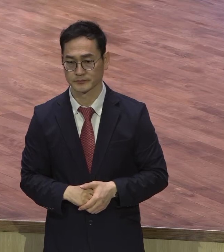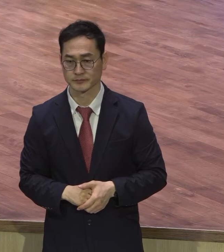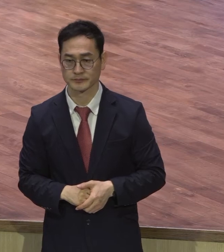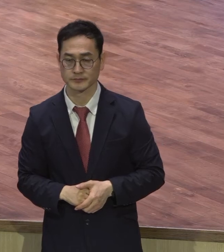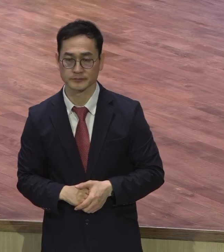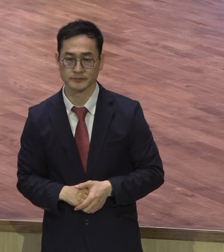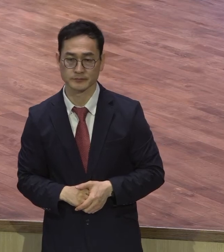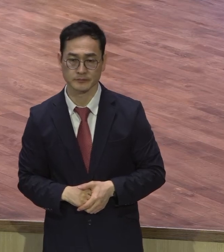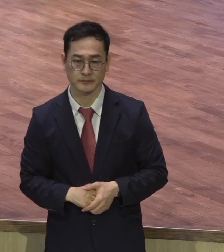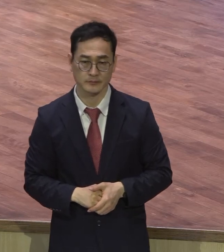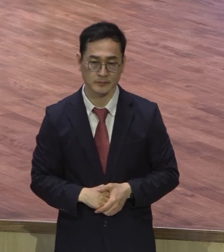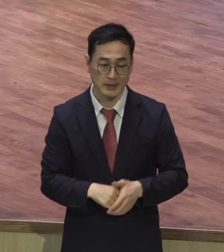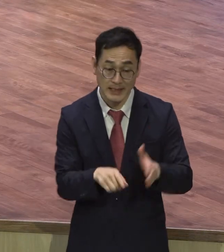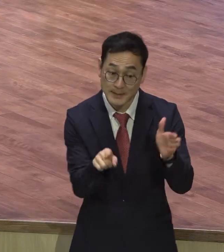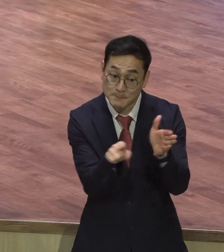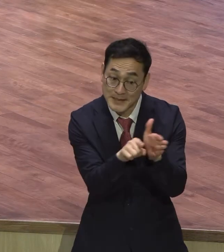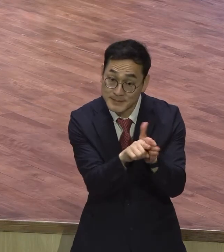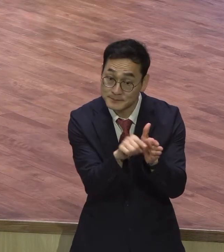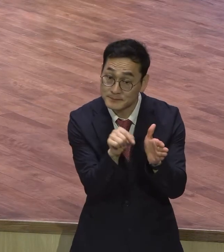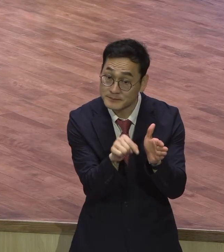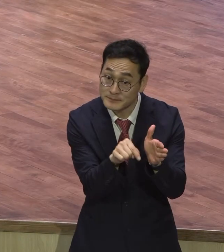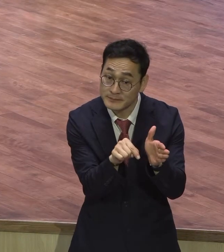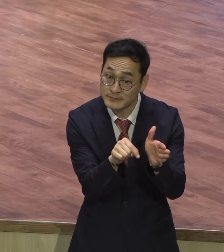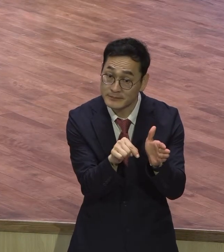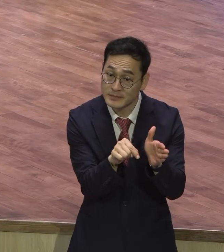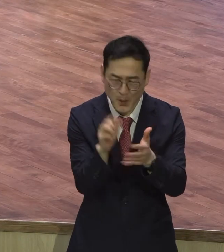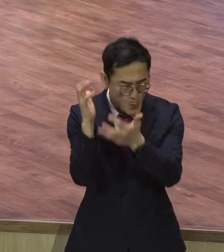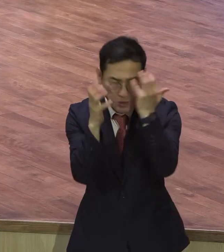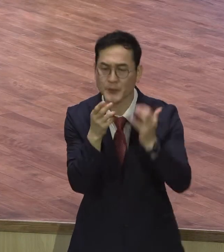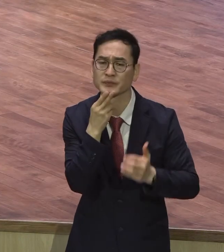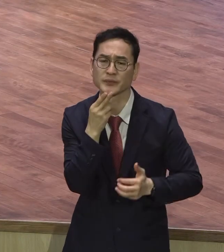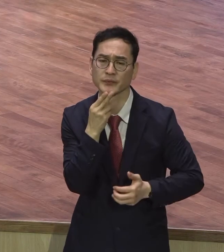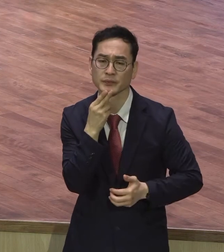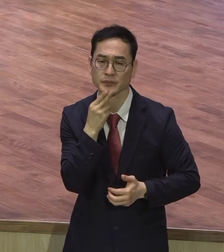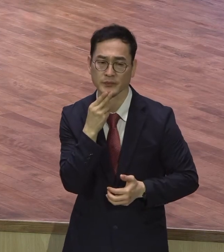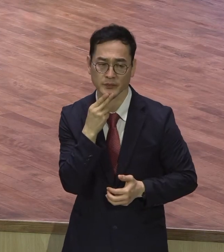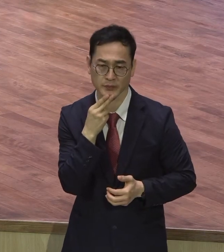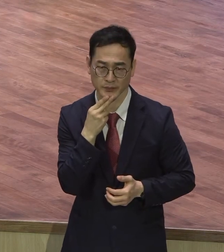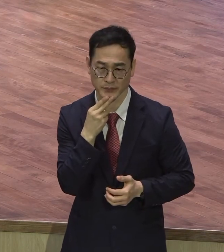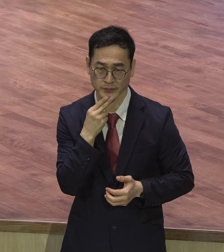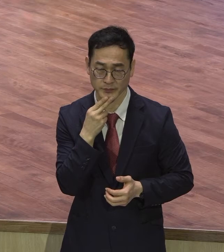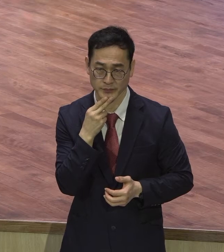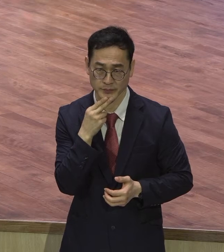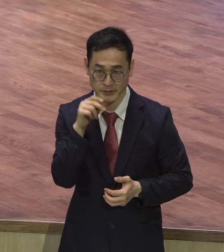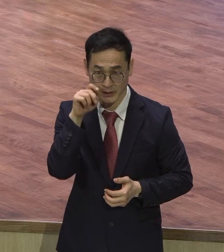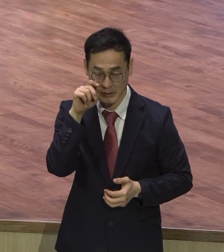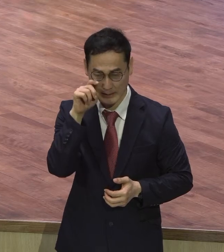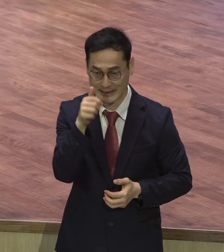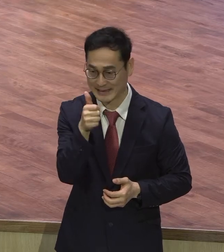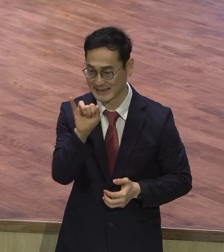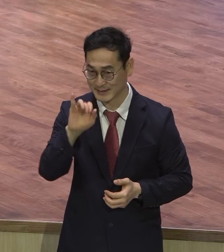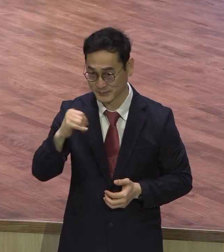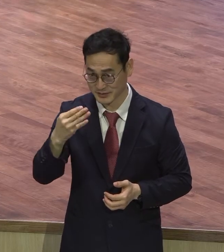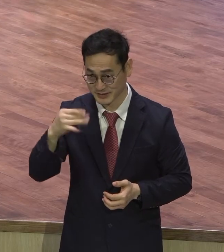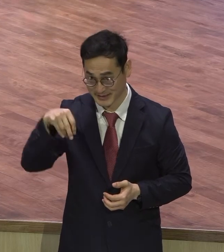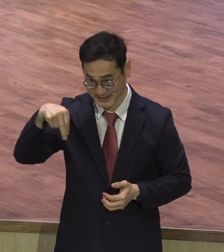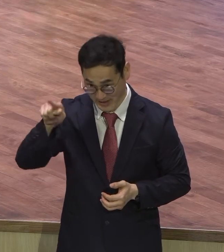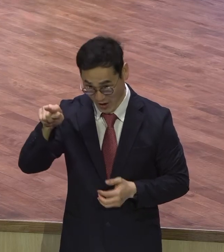믿음이란 것은요. 아주 심플합니다. 심플 라이프. 믿음은 심플해요. 휘브리 11장 믿음의 챔피언들이 쫙